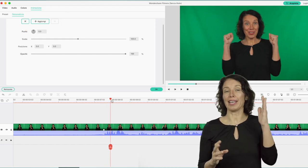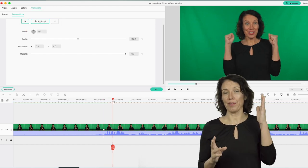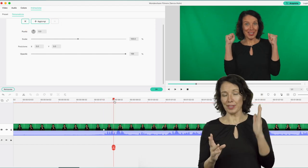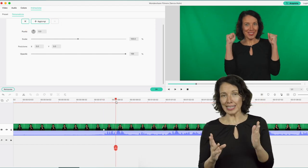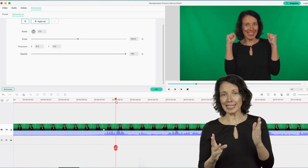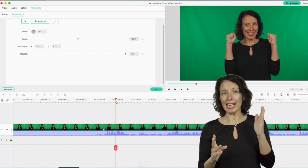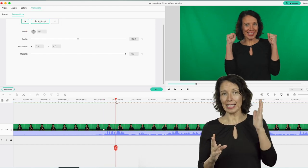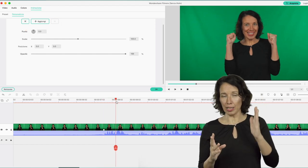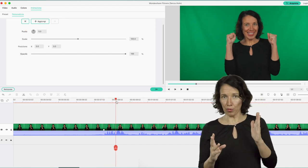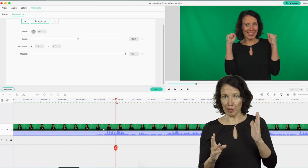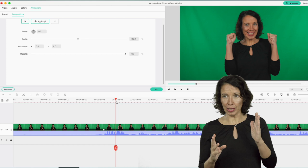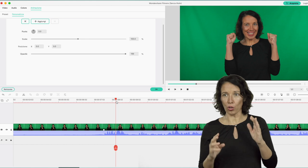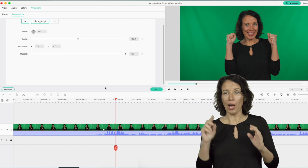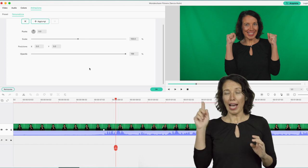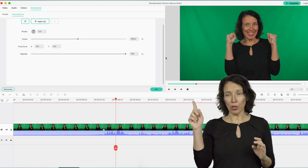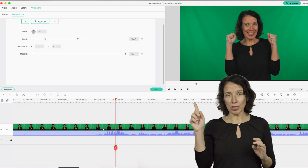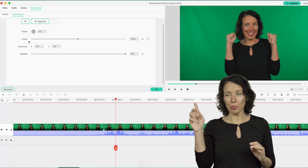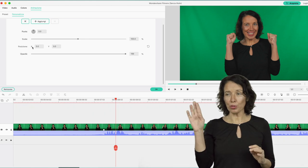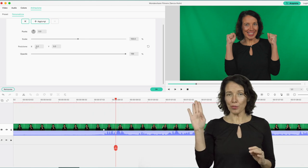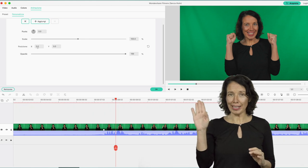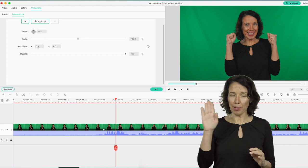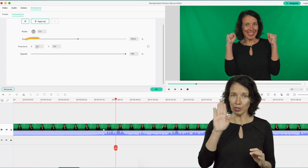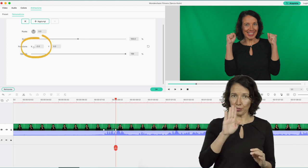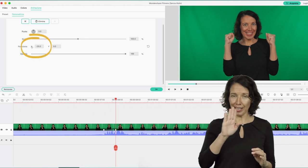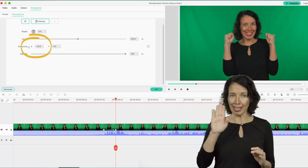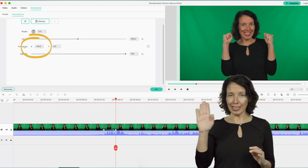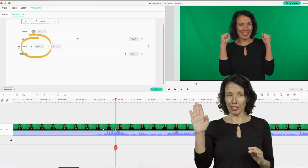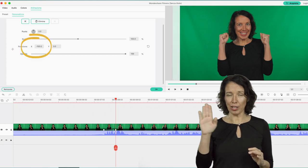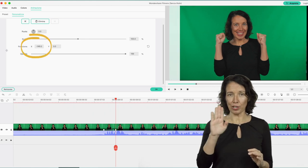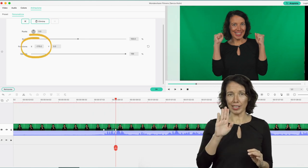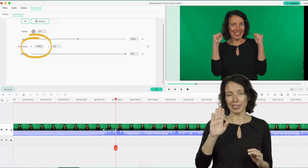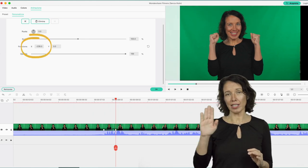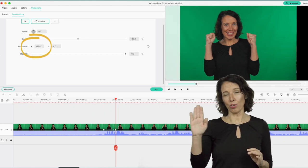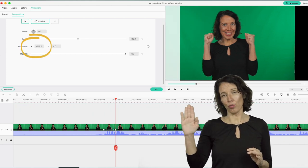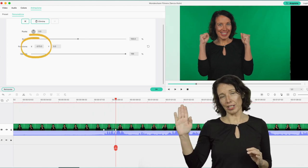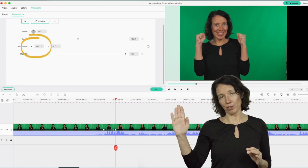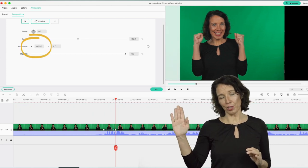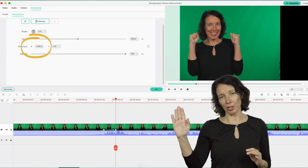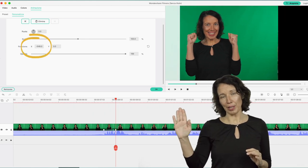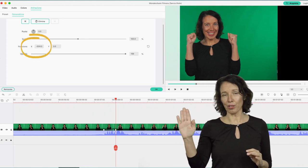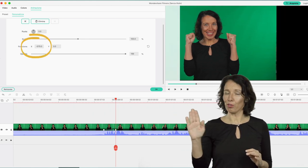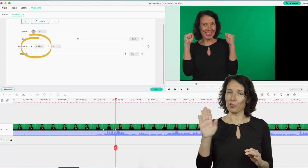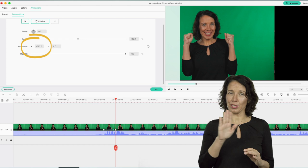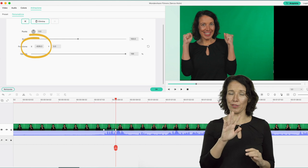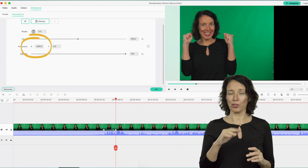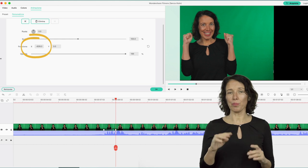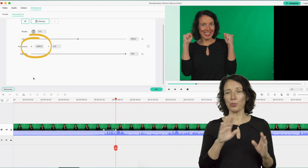finisca il movimento. A questo punto vai a modificare il valore x o verso i valori meno o verso i valori più e